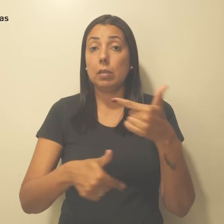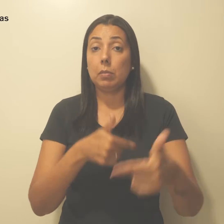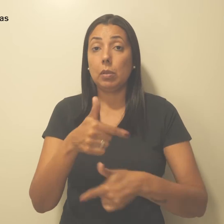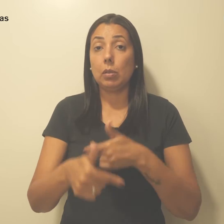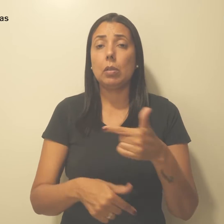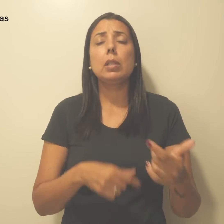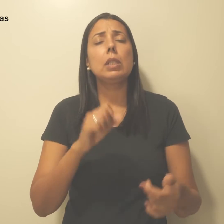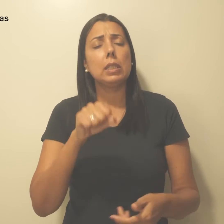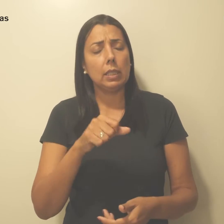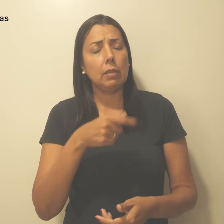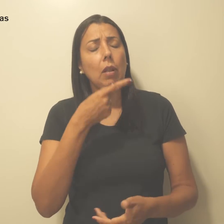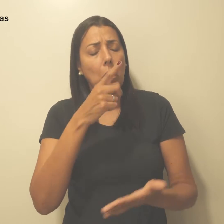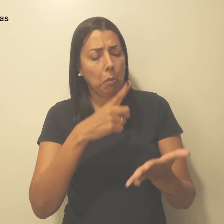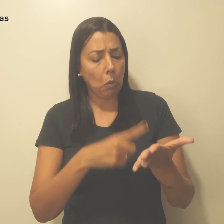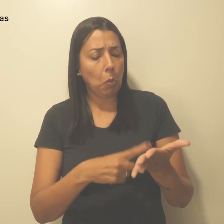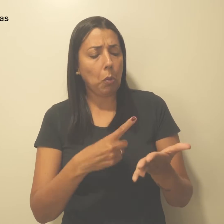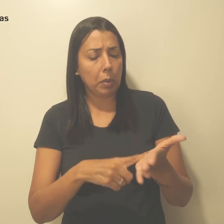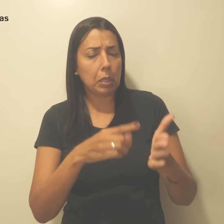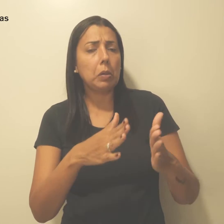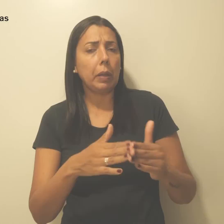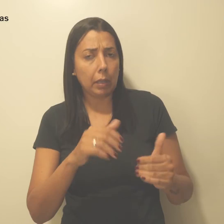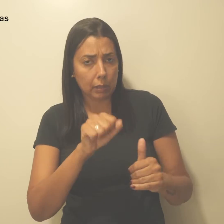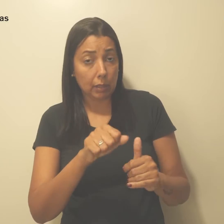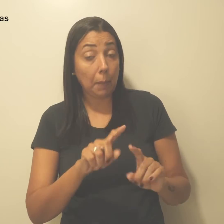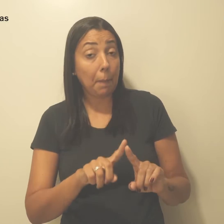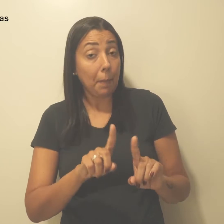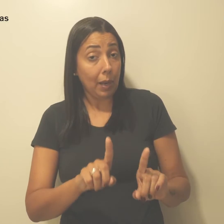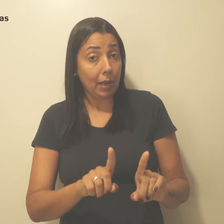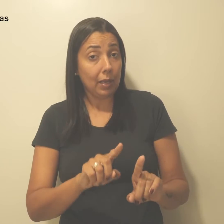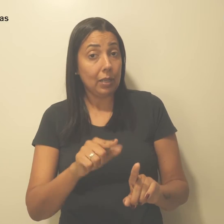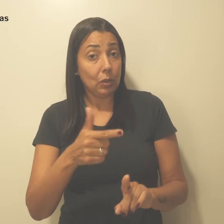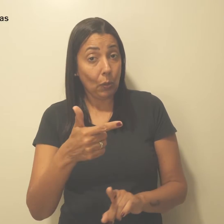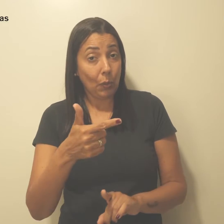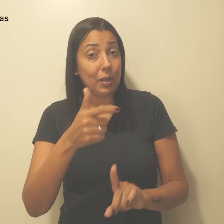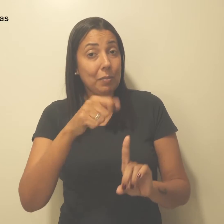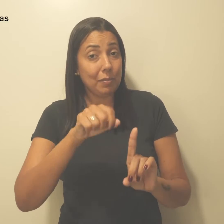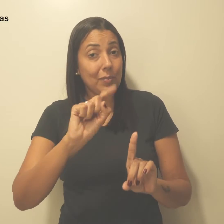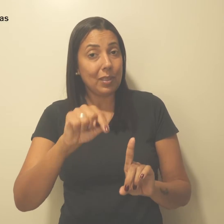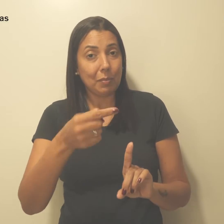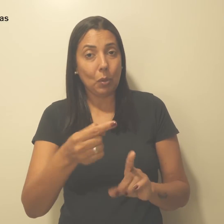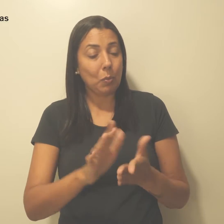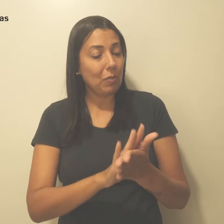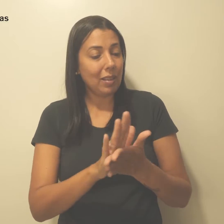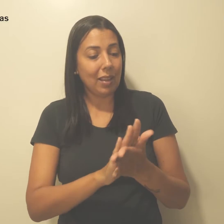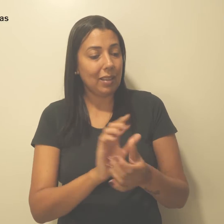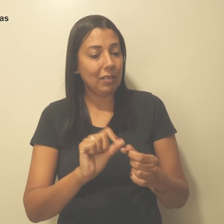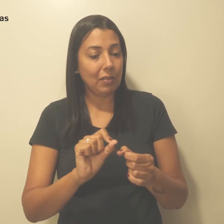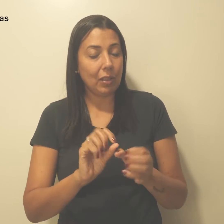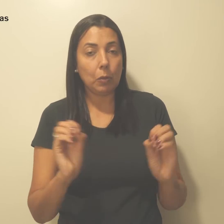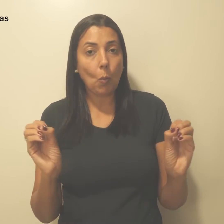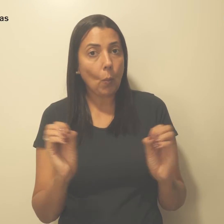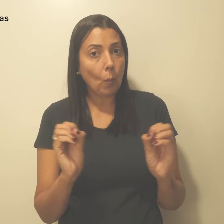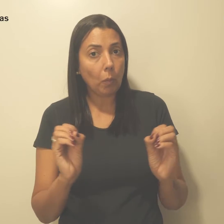comprometeu em atendê-las. Porém, dois meses depois, nada foi feito. Na carta